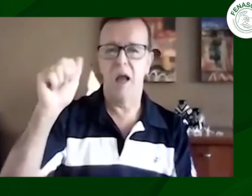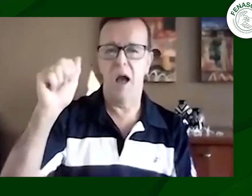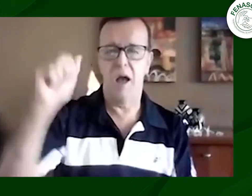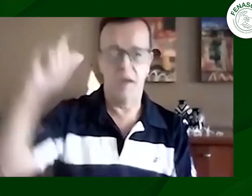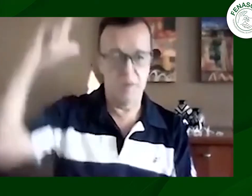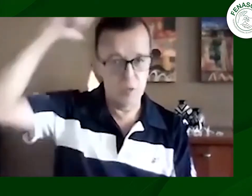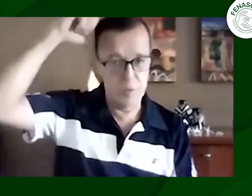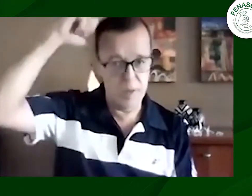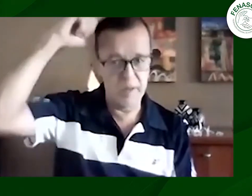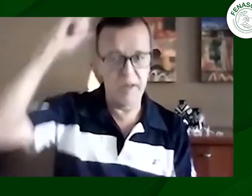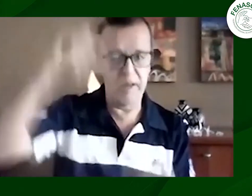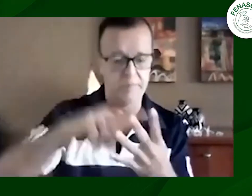luz marina